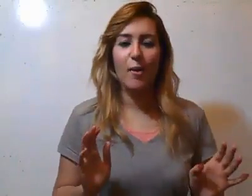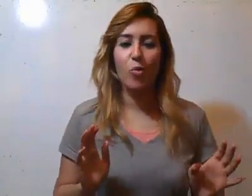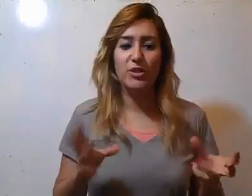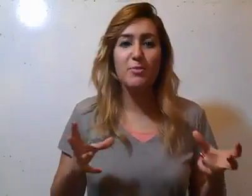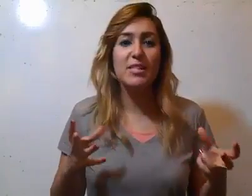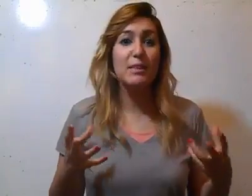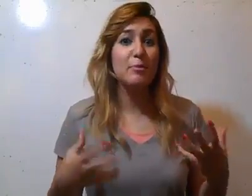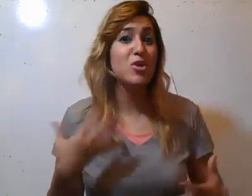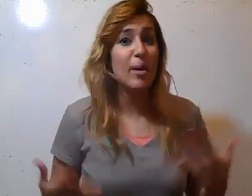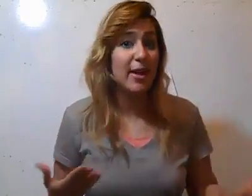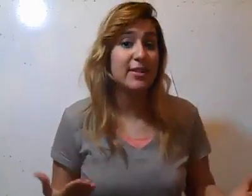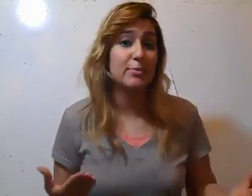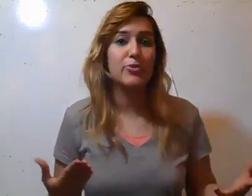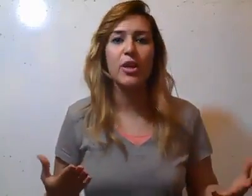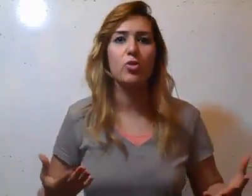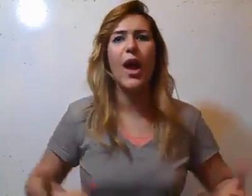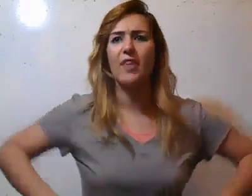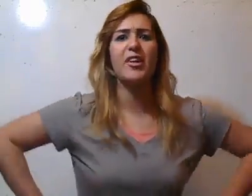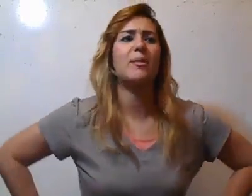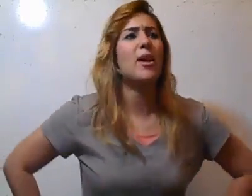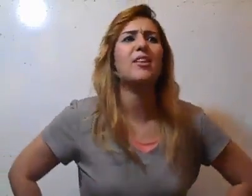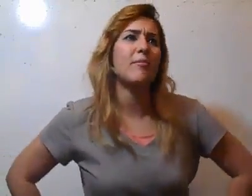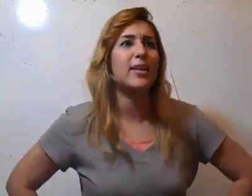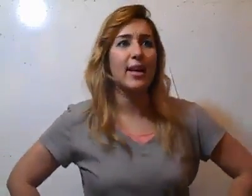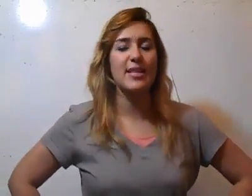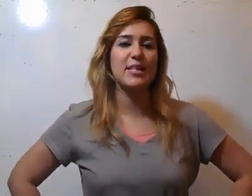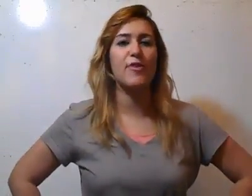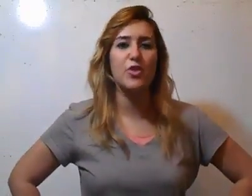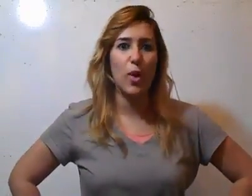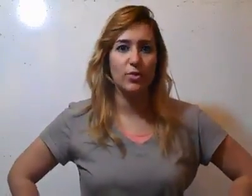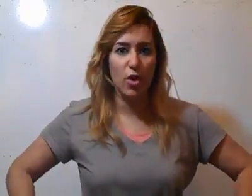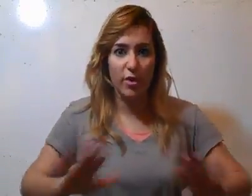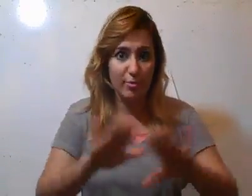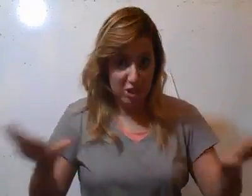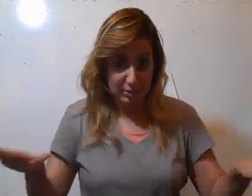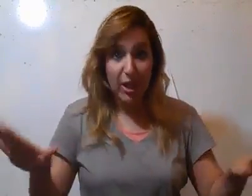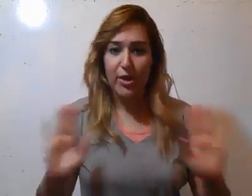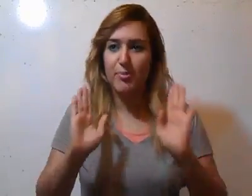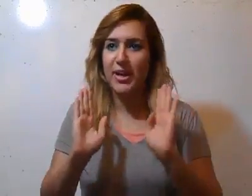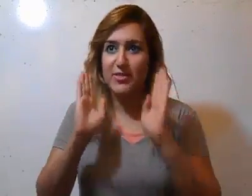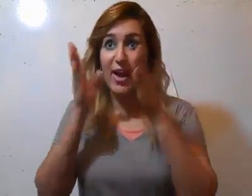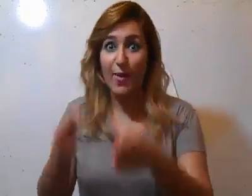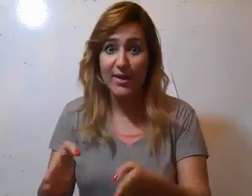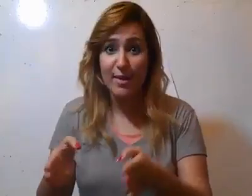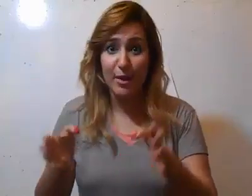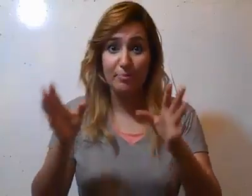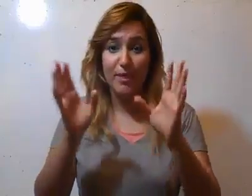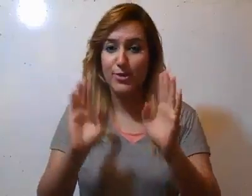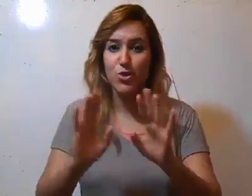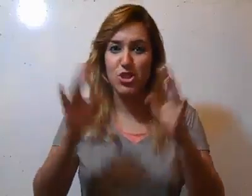وكتير من السيداتنا بتقاش فهم الحتة دي بتفتكر انه لا على فترة اما ان اقدر اعمل ده كذا كذا في نفس الوقت الراجل مش كبه الراجل بيركز في حاجة واحدة ما عندوش